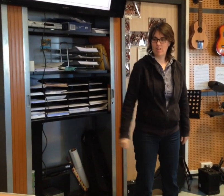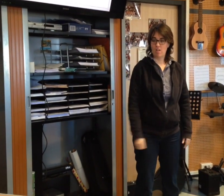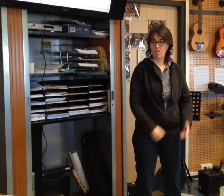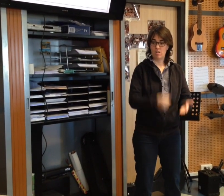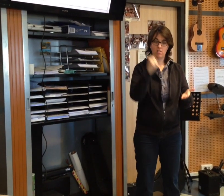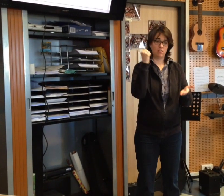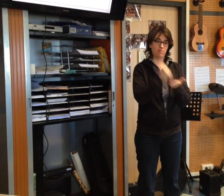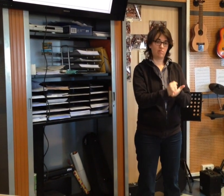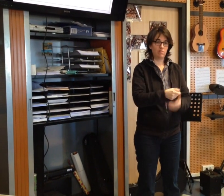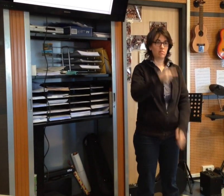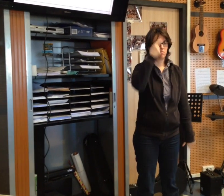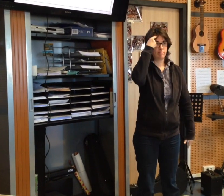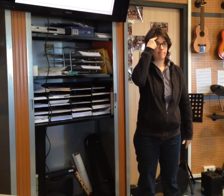Niquée de la tête